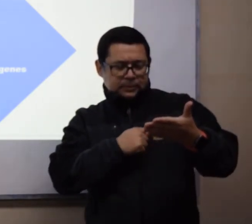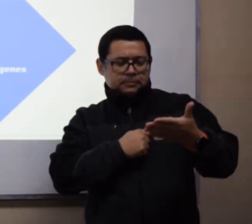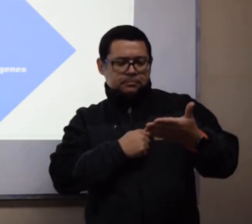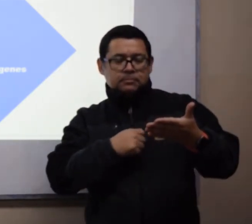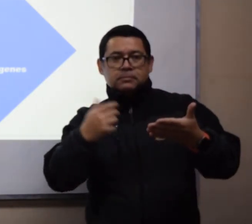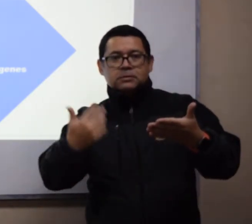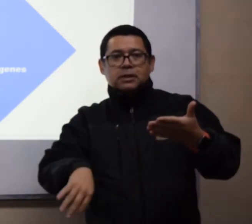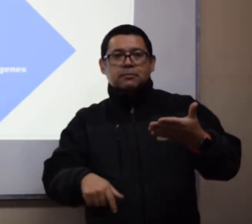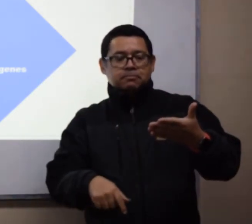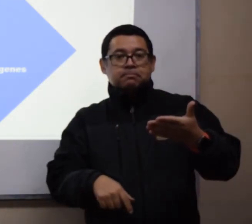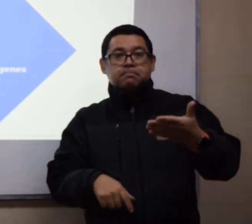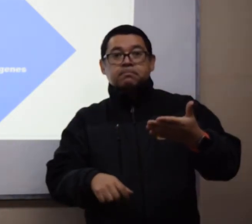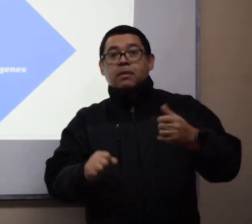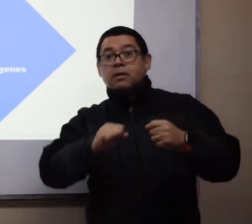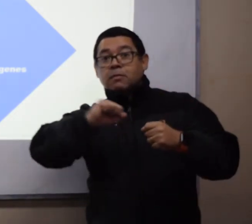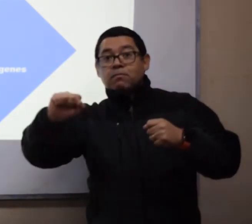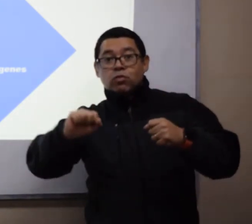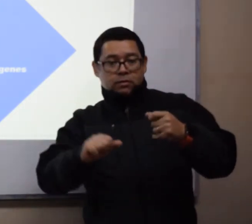encierra una respuesta correcta